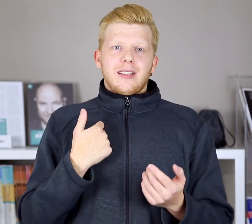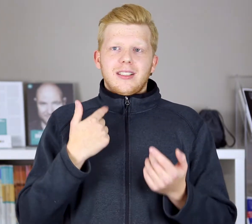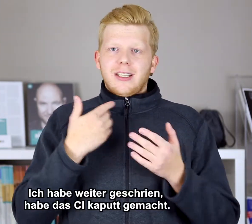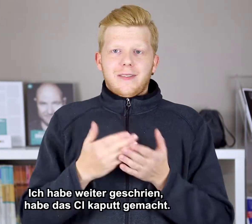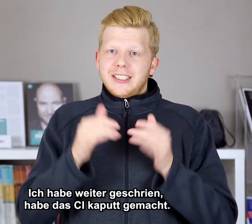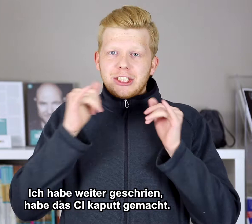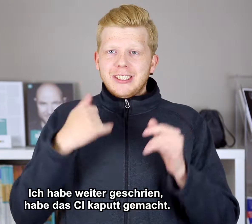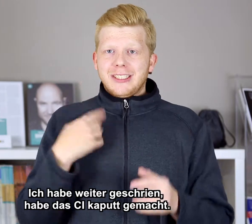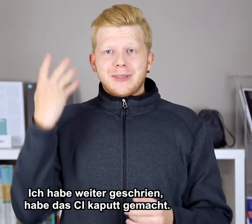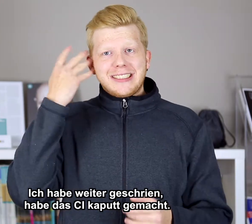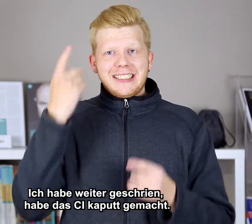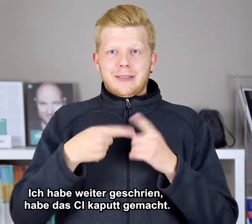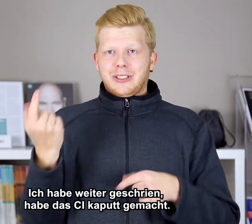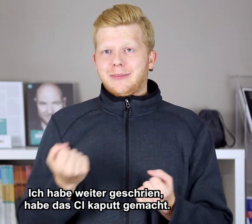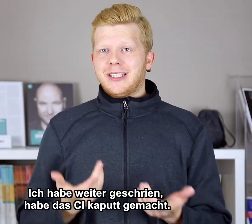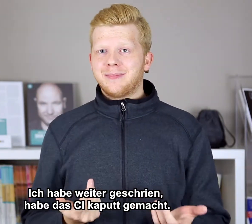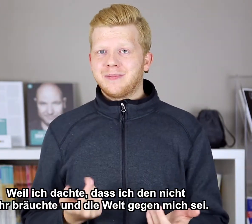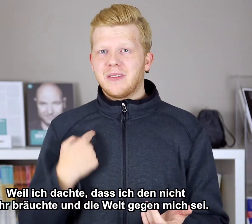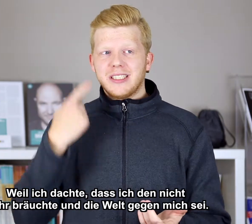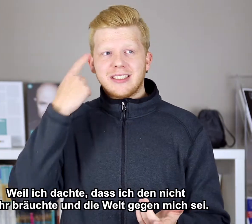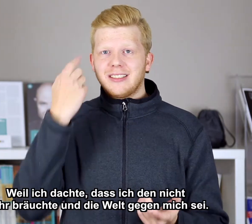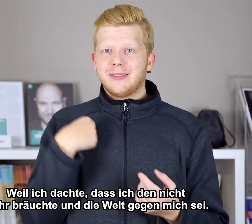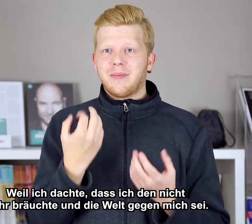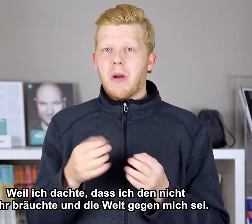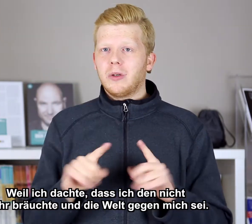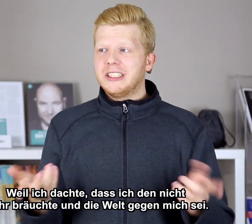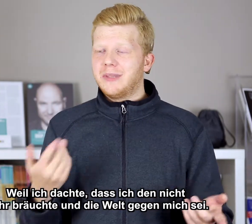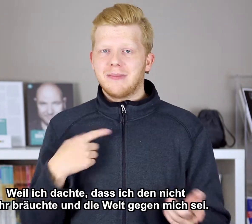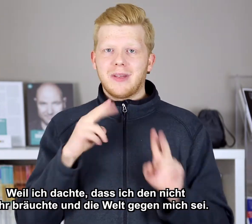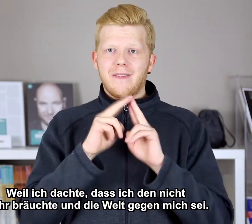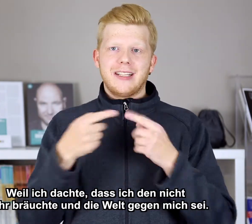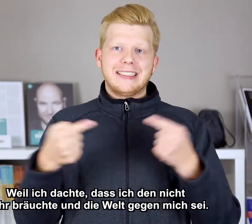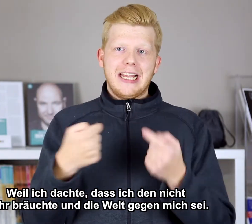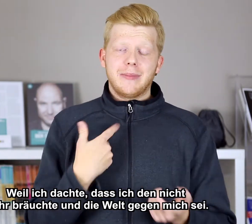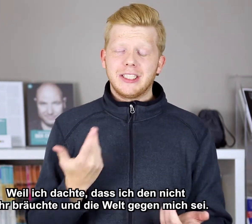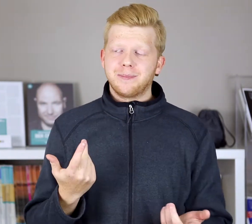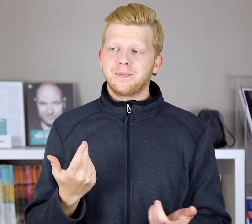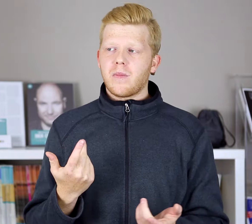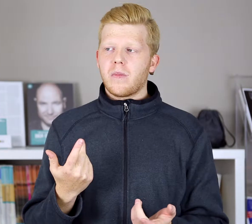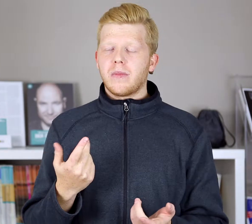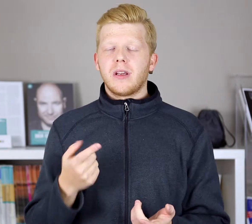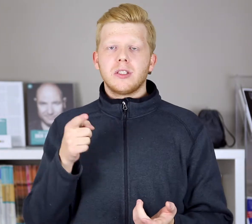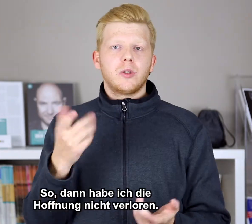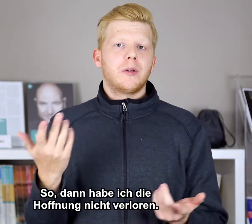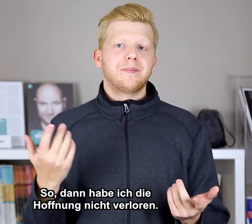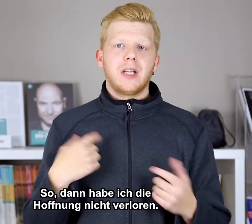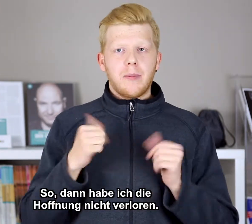Ich habe weiter geschrieben, habe das eh kaputt gemacht. Weil ich dachte, ich brauche nicht mehr, die Welt ist gegen mich. Doch, habe